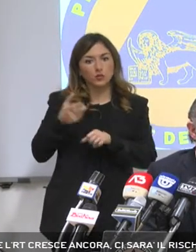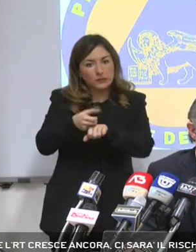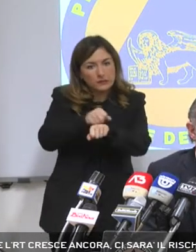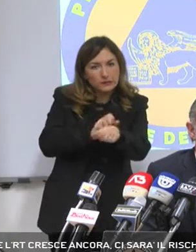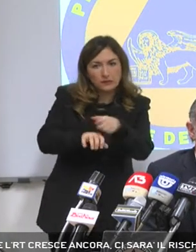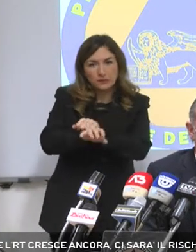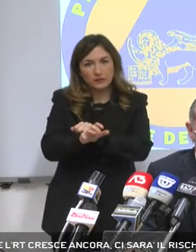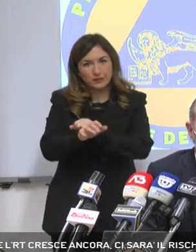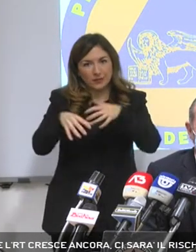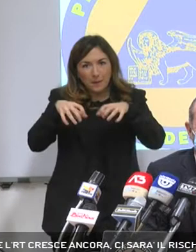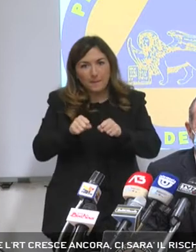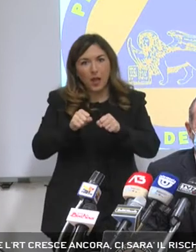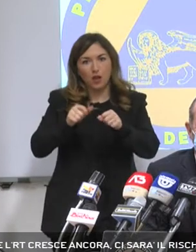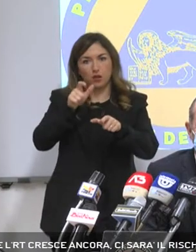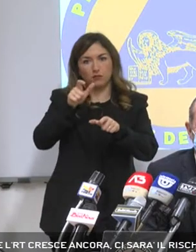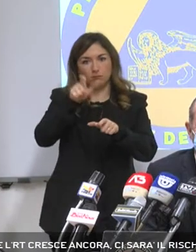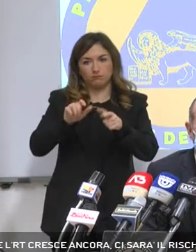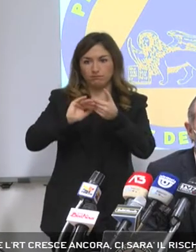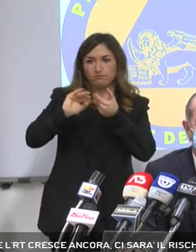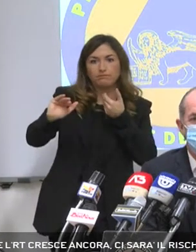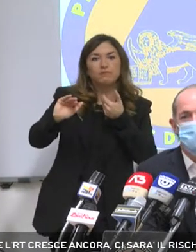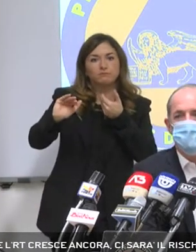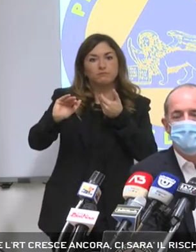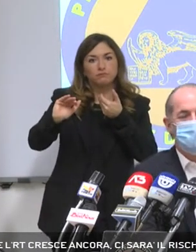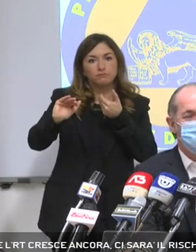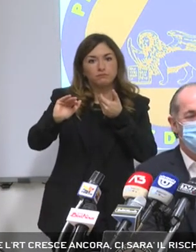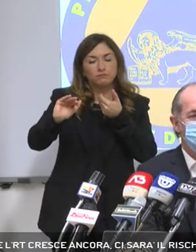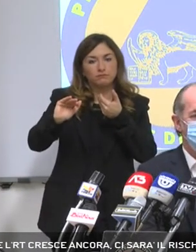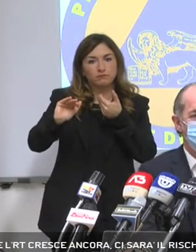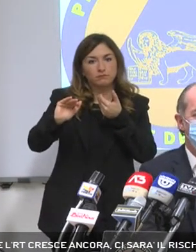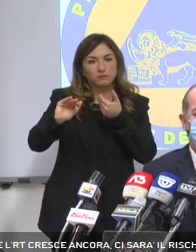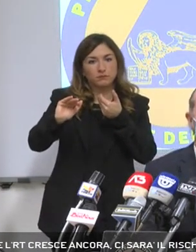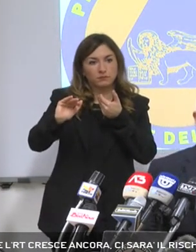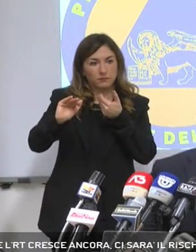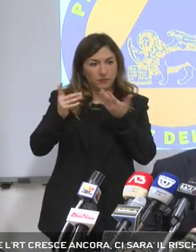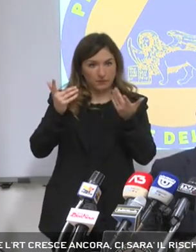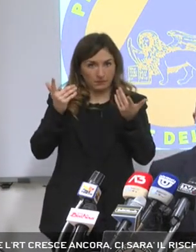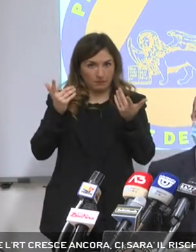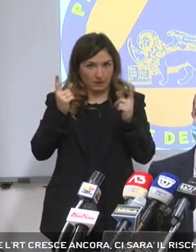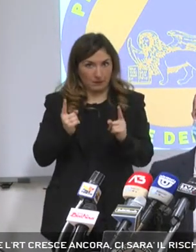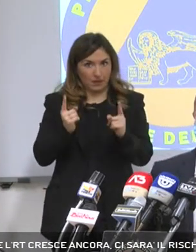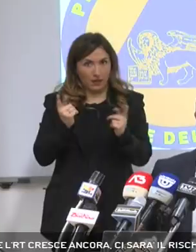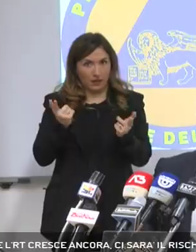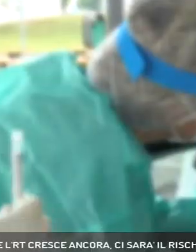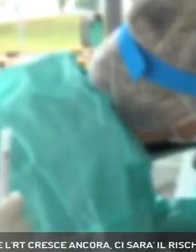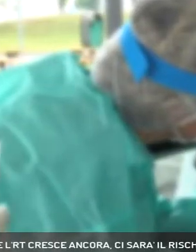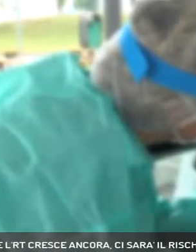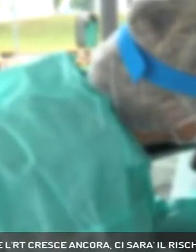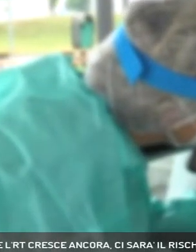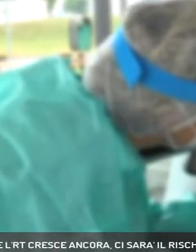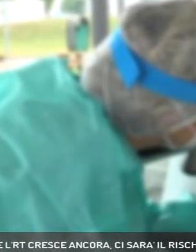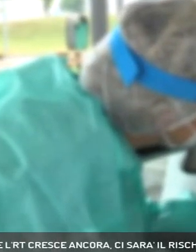distanziamento sociale è inevitabile che l'R con T si alza, non c'entra niente con gli ospedali, la diffusione del virus.